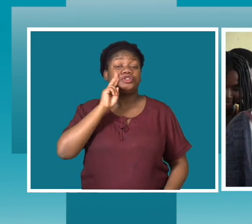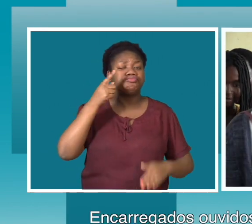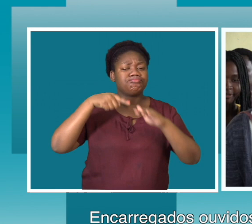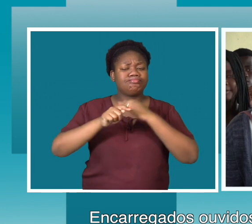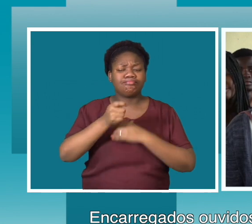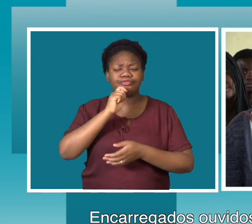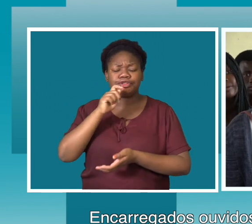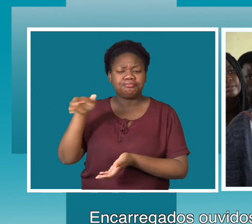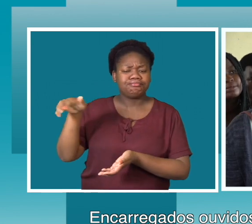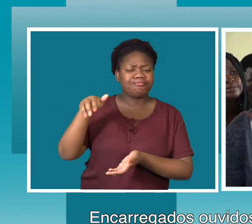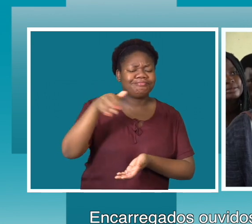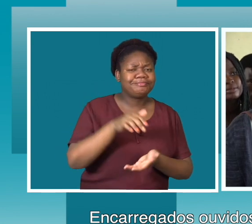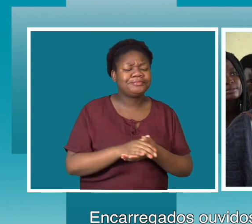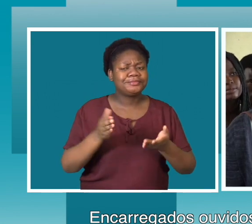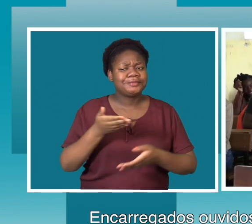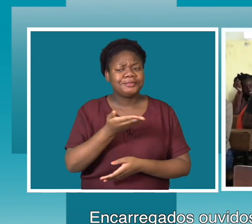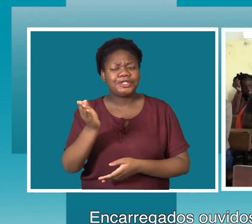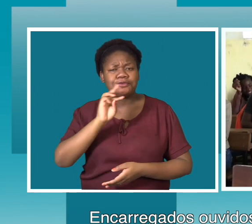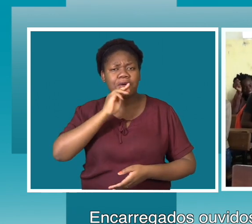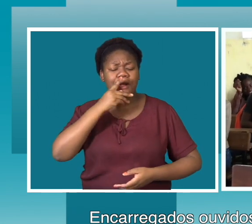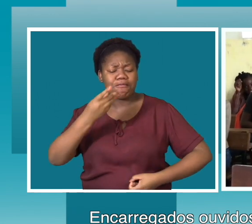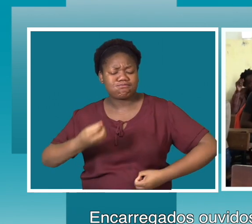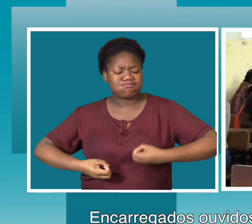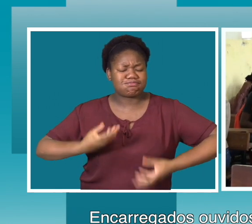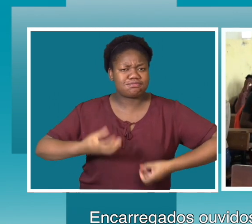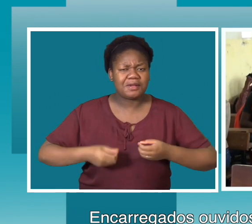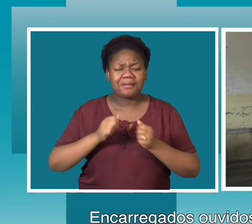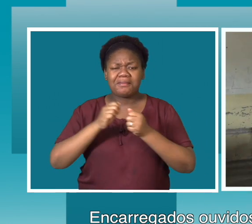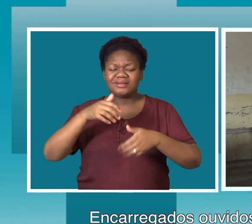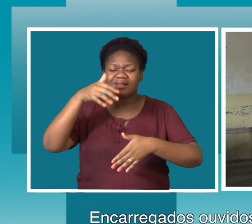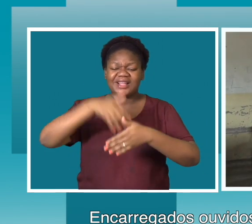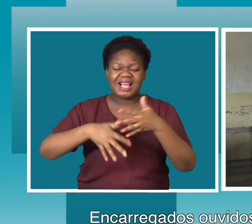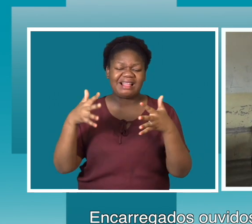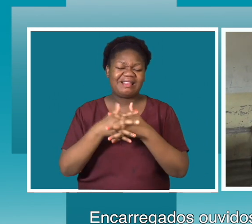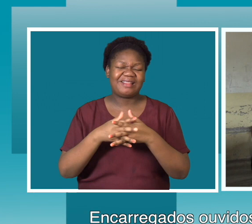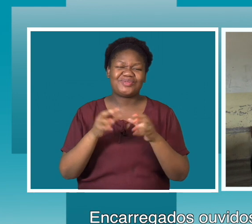encarregados ouvidos pela TV Surdo reconhecem que conversam pouco sobre estes assuntos